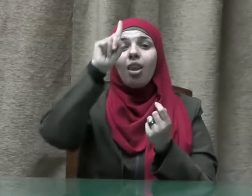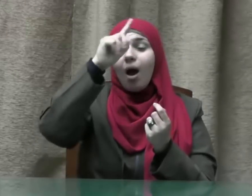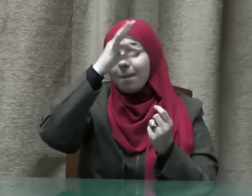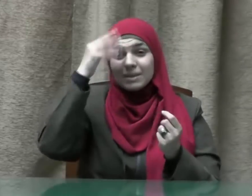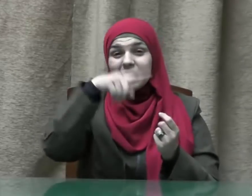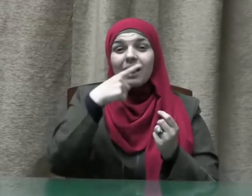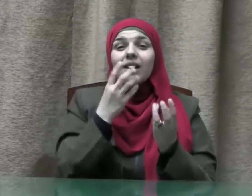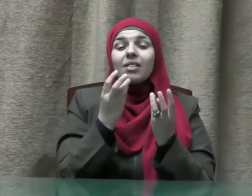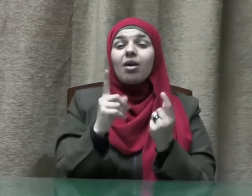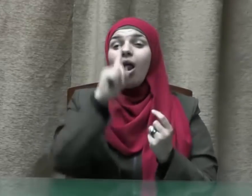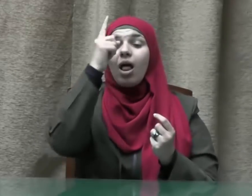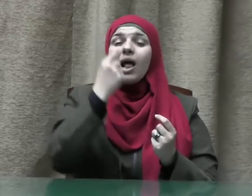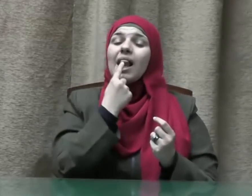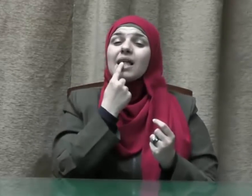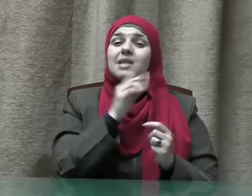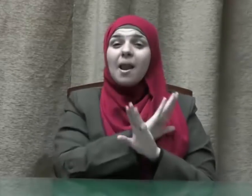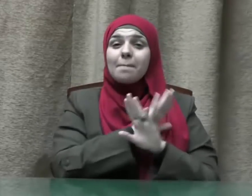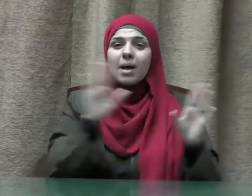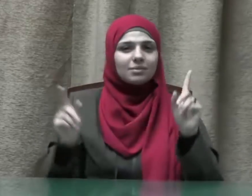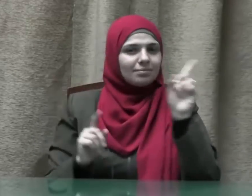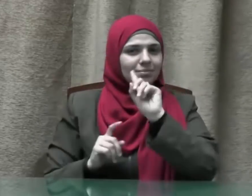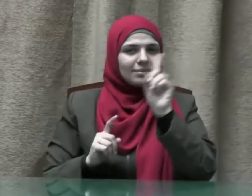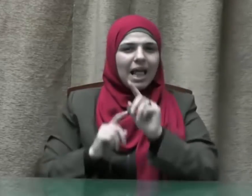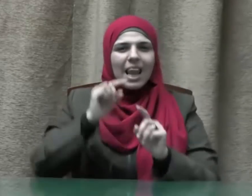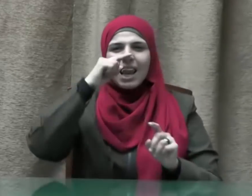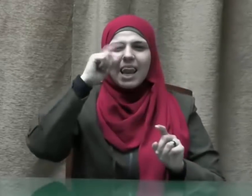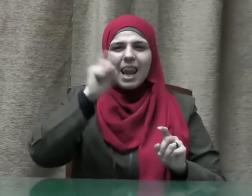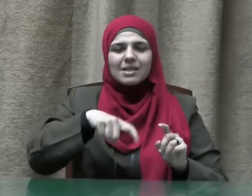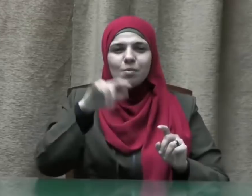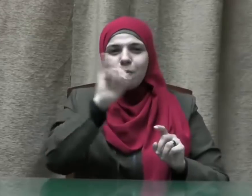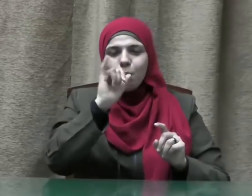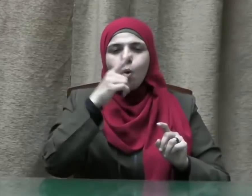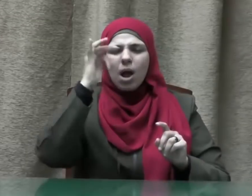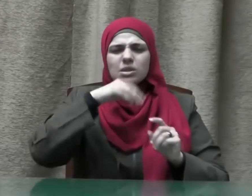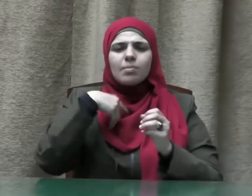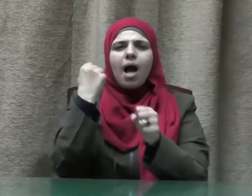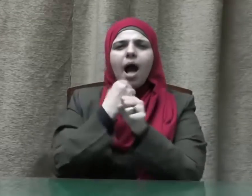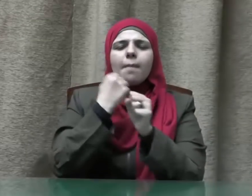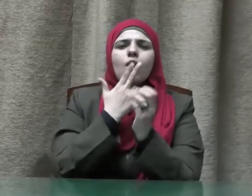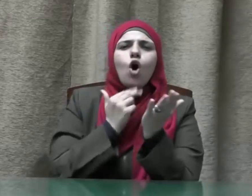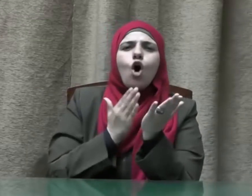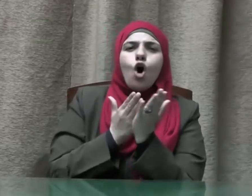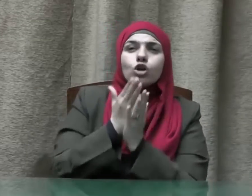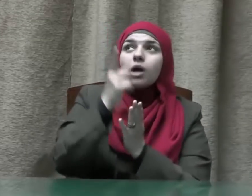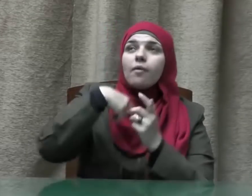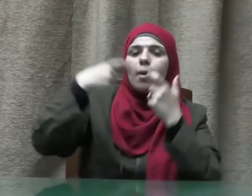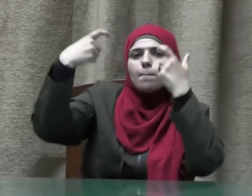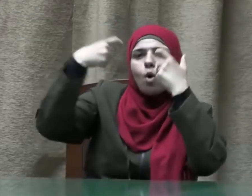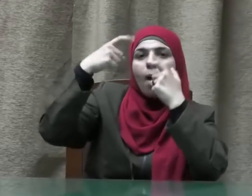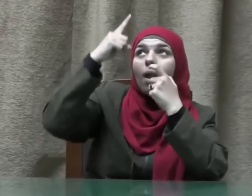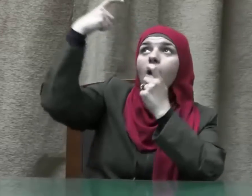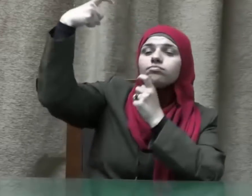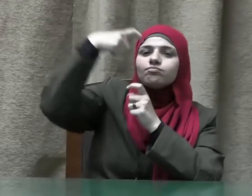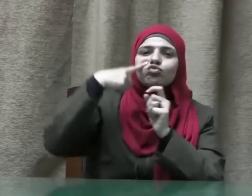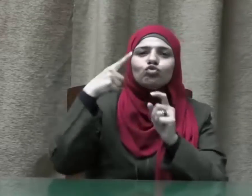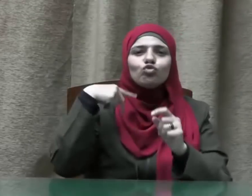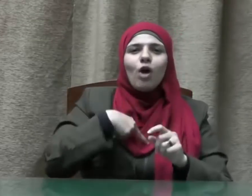فقط وإنما يكون أيضاً بحسن مراقبة الله تعالى في تحر